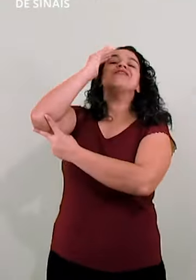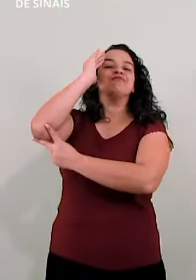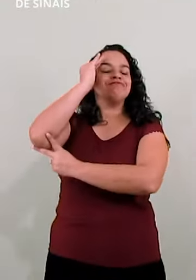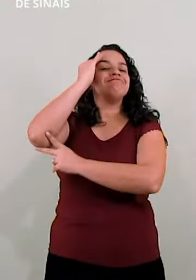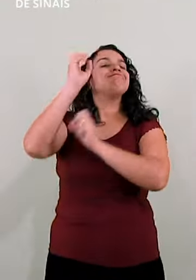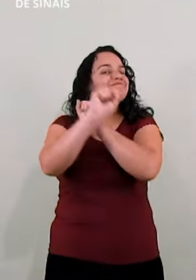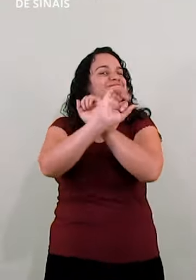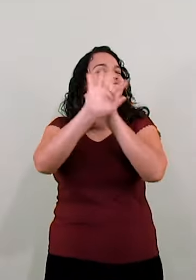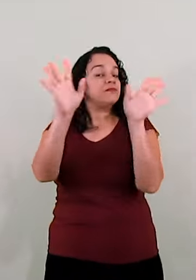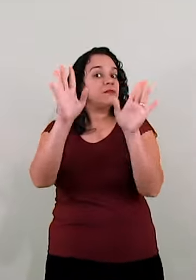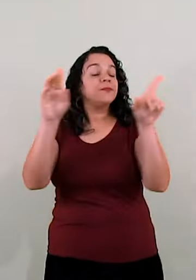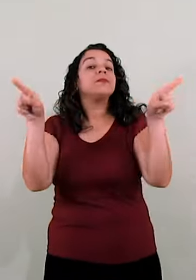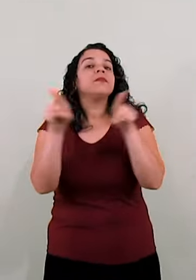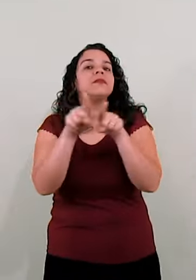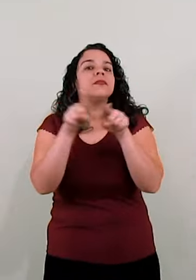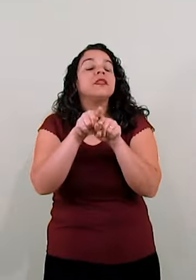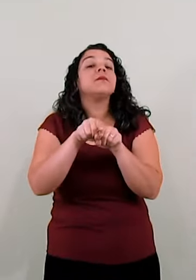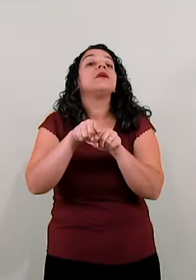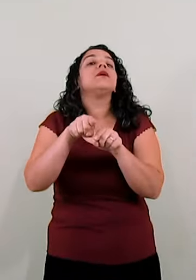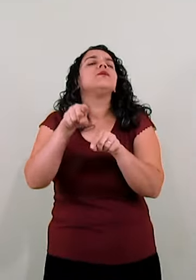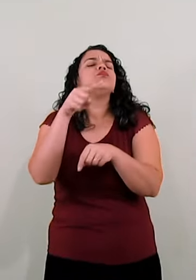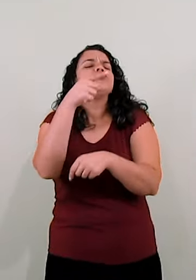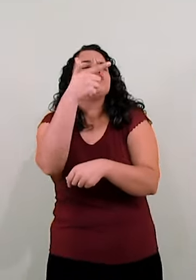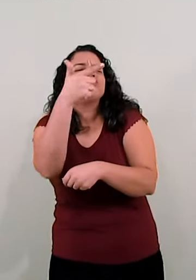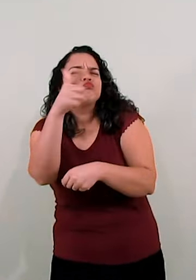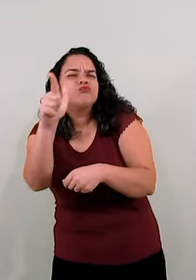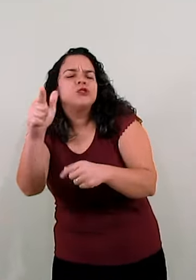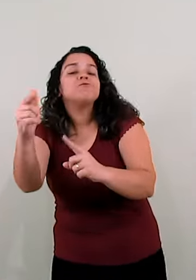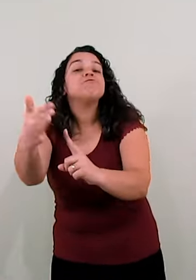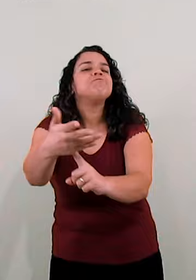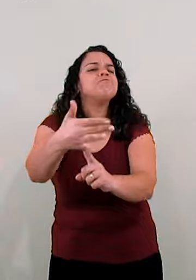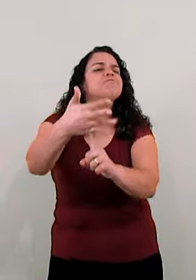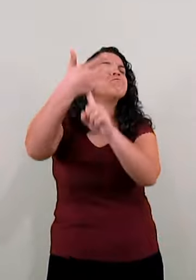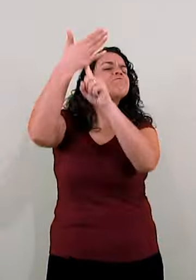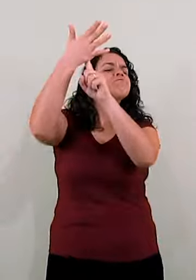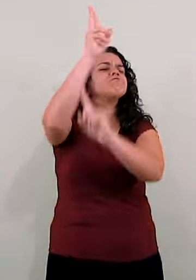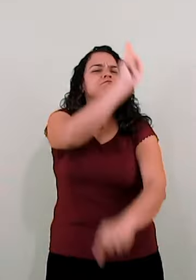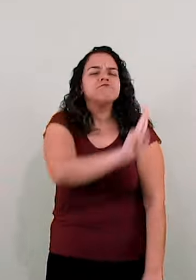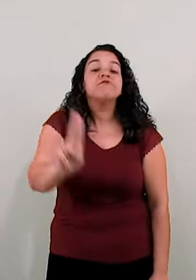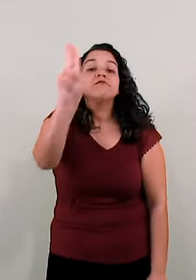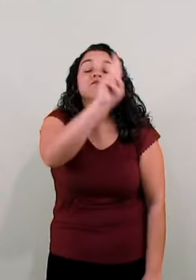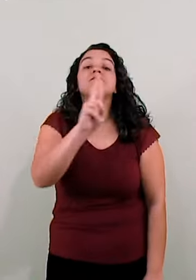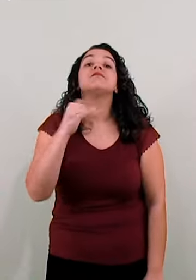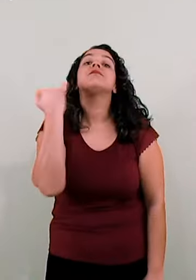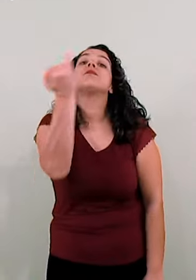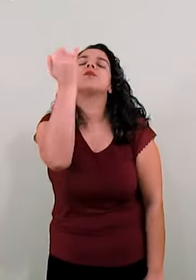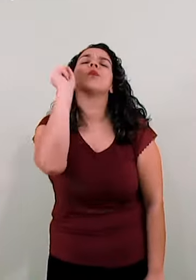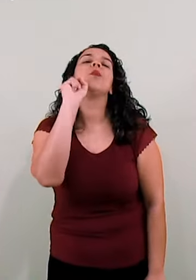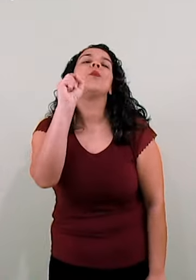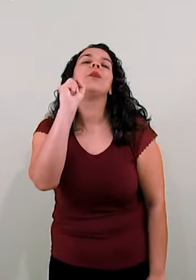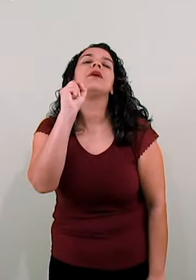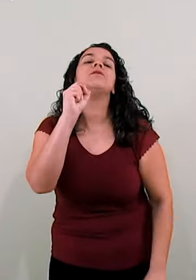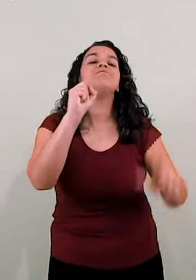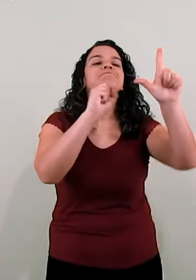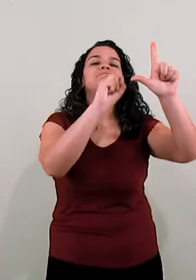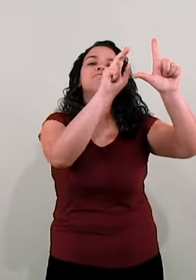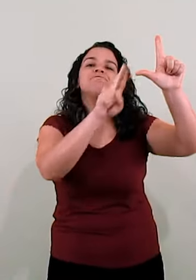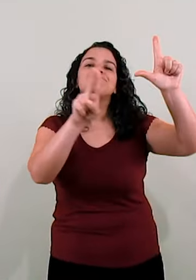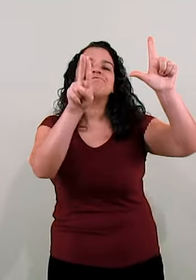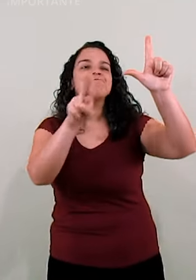língua de sinais e recebe as informações de maneira clara. Outra forma de tecnologia que o surdo utiliza e é